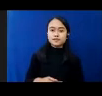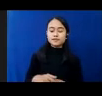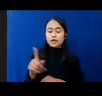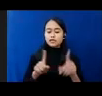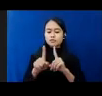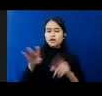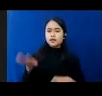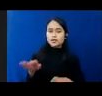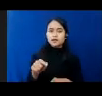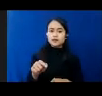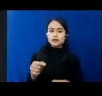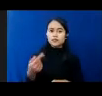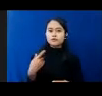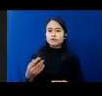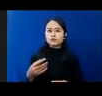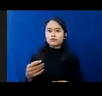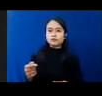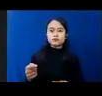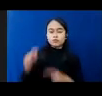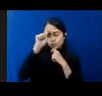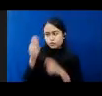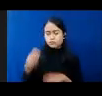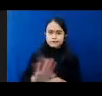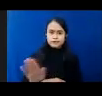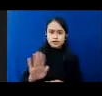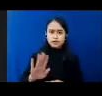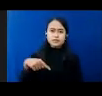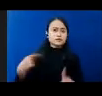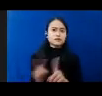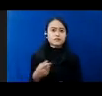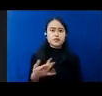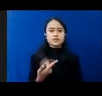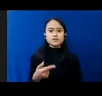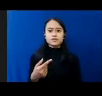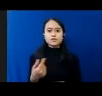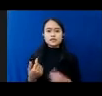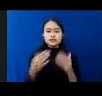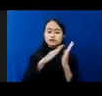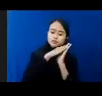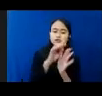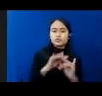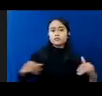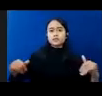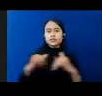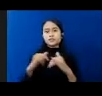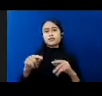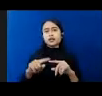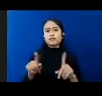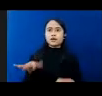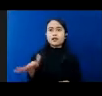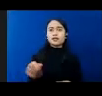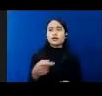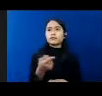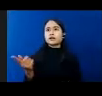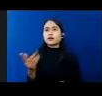Itu Mereka Di Pelakukan Tidak Senonong Bahkan Sampai Disetubuhi Namun Rata-rata Dari Mereka Kasus Tidak